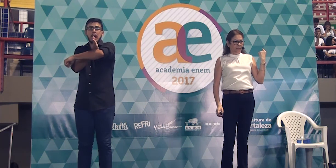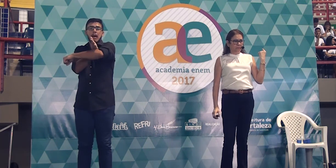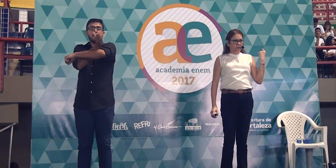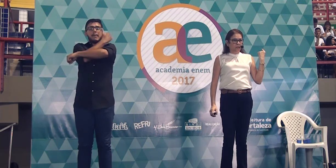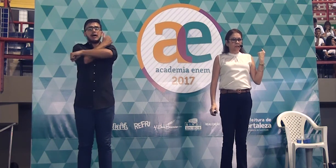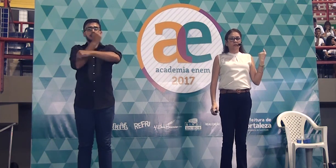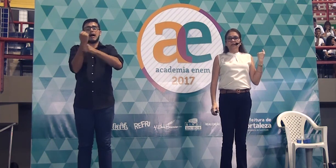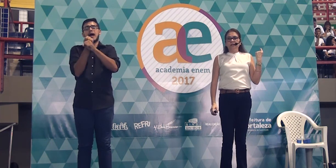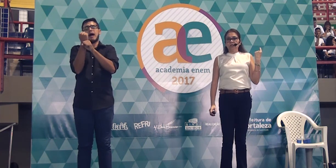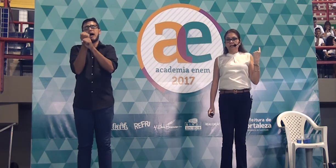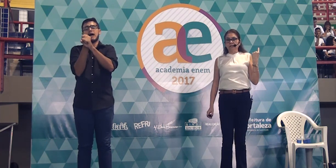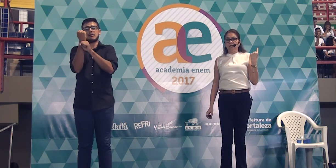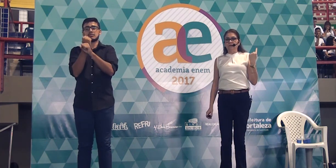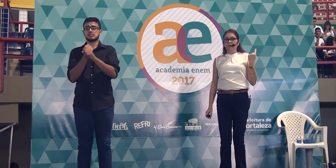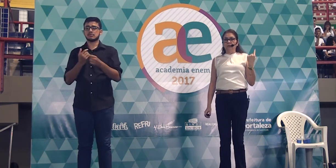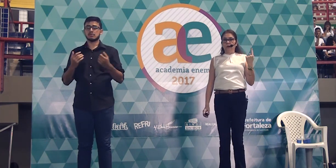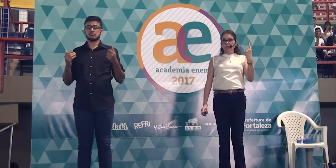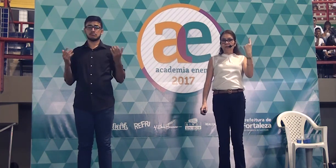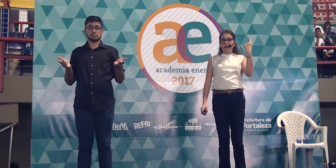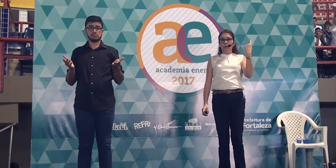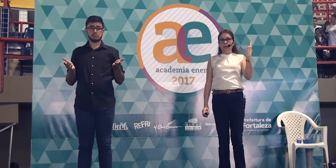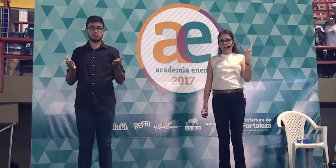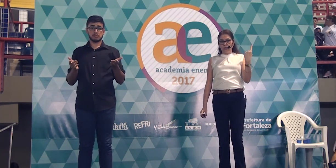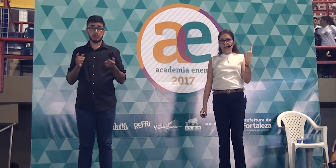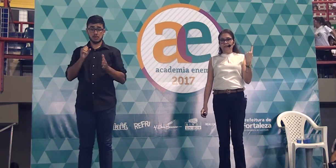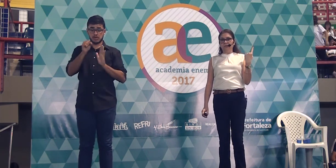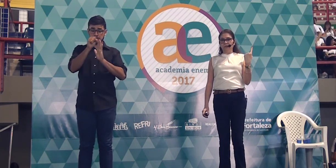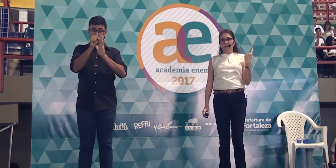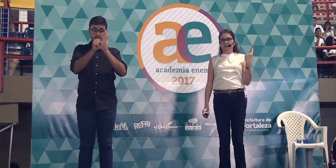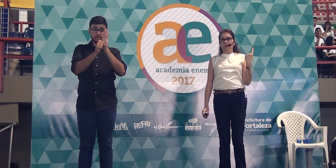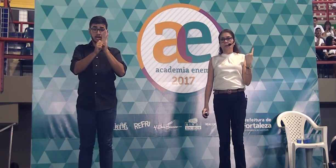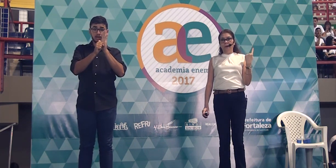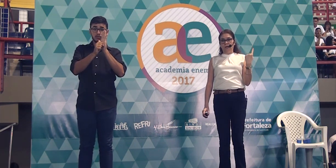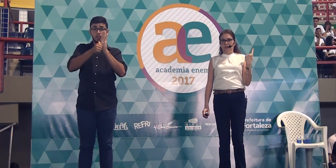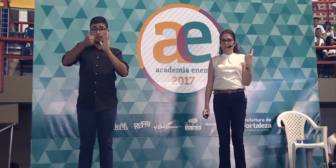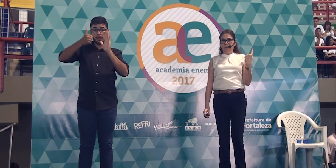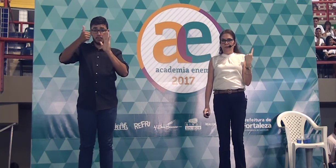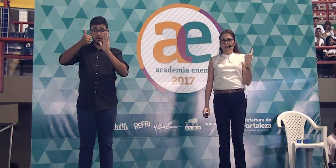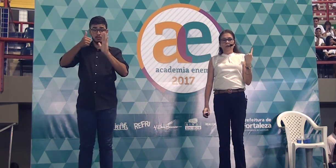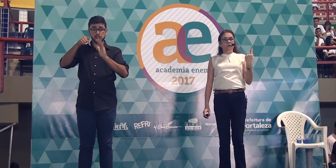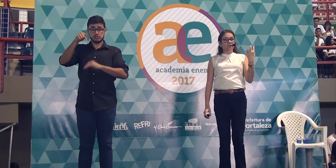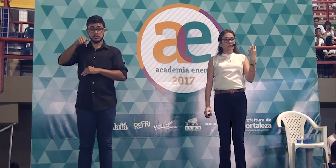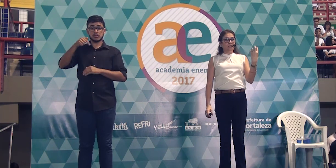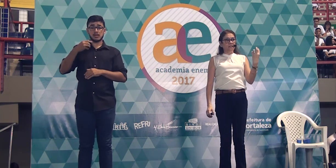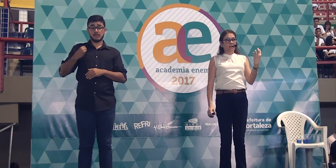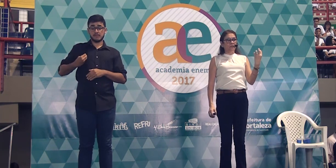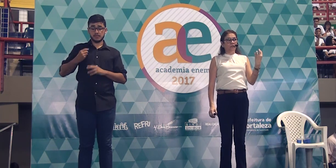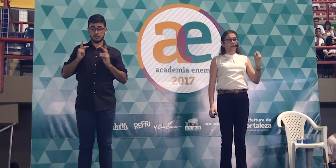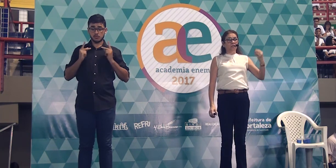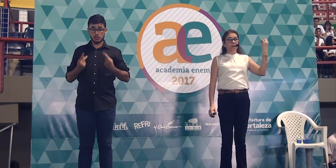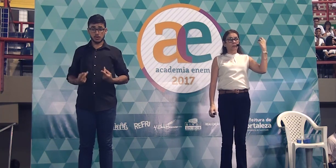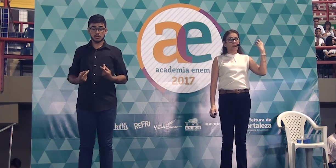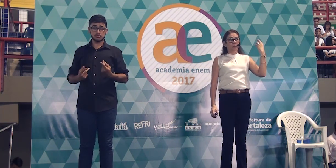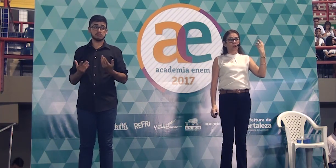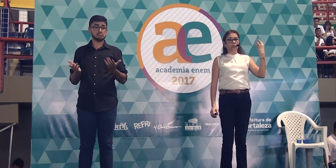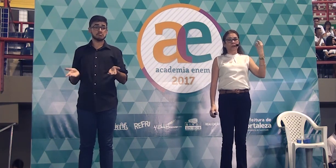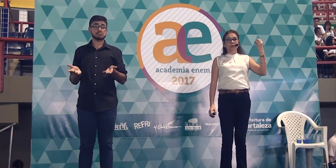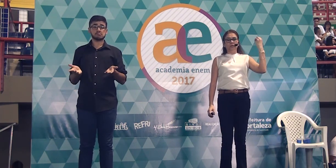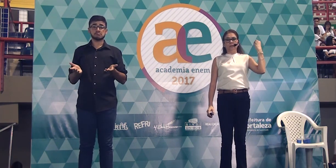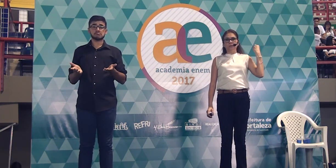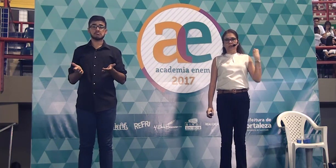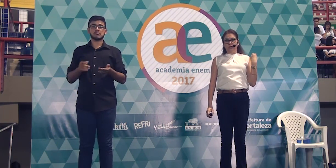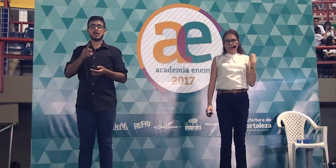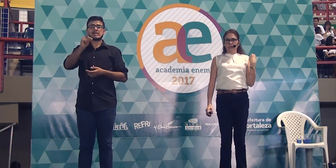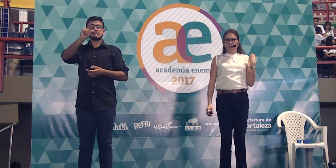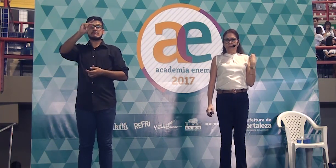caverna. Você está se referindo ao século I da civilização humana. Você está se referindo tempo remoto